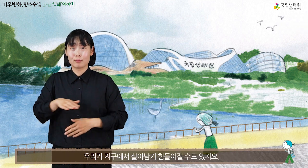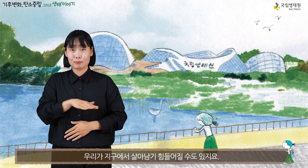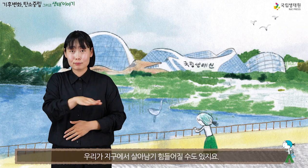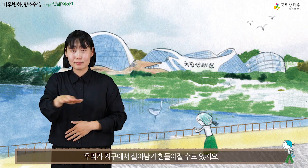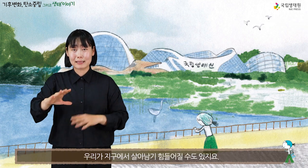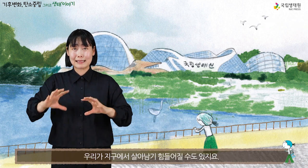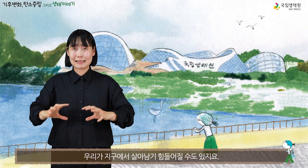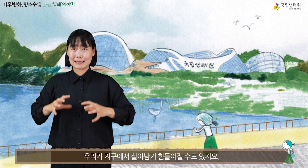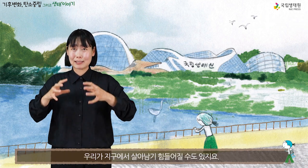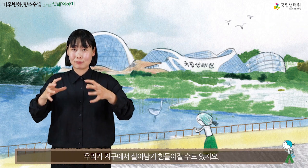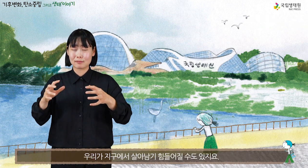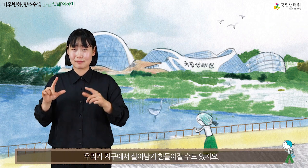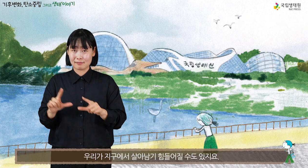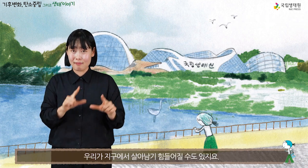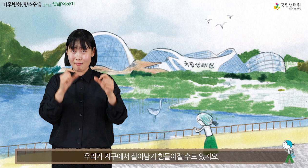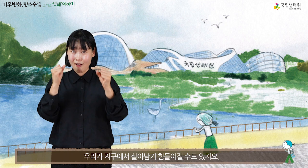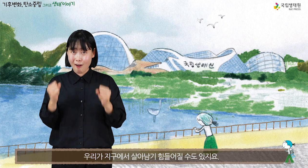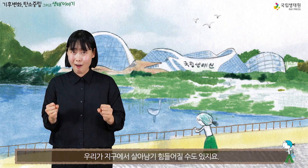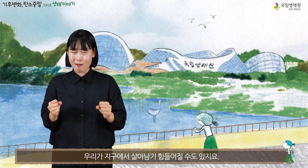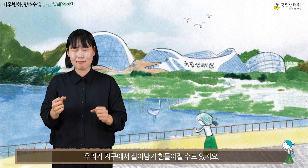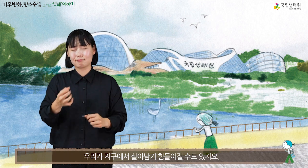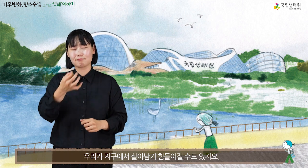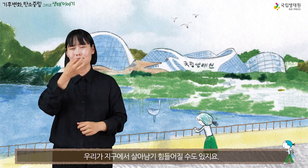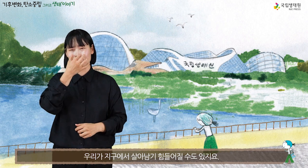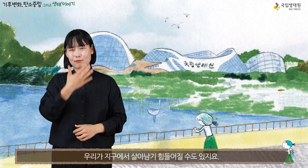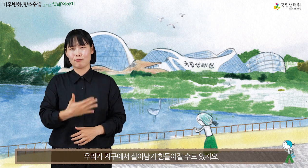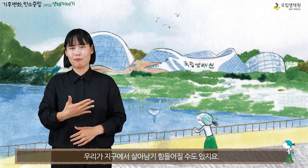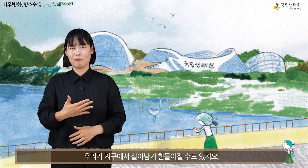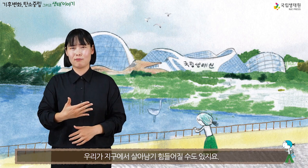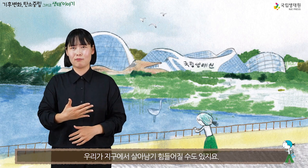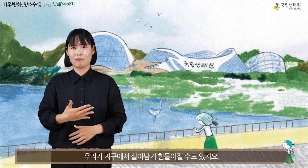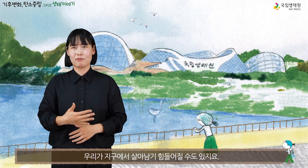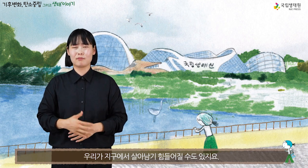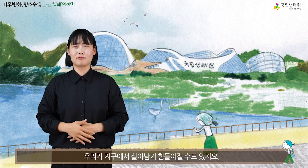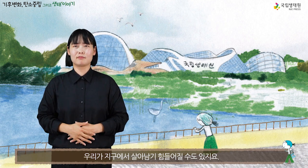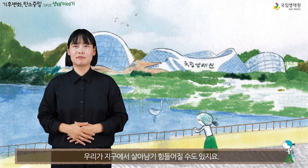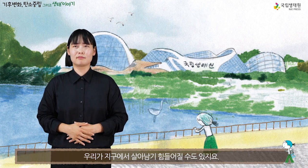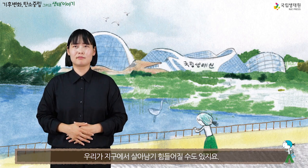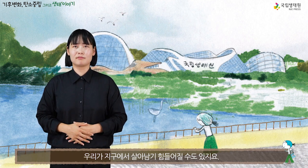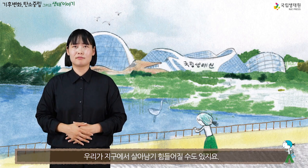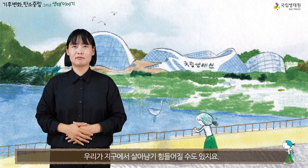우리가 지구에서 살아남기 힘들어질 수도 있지요.